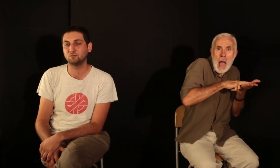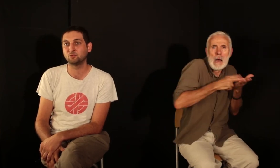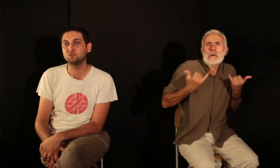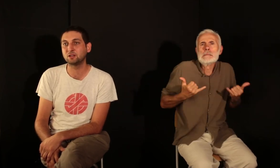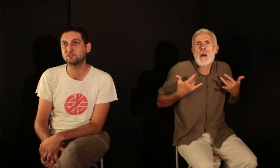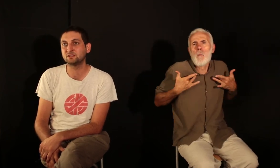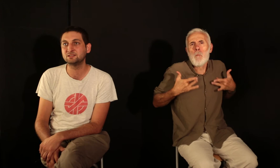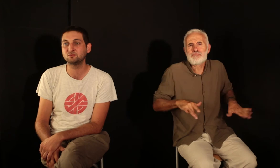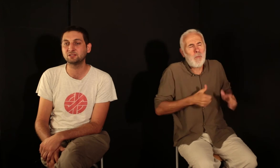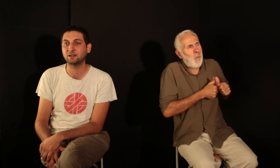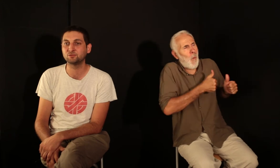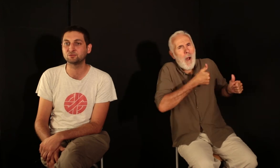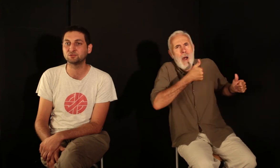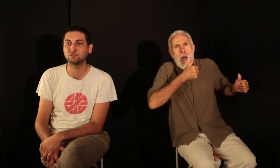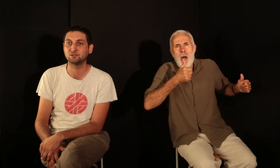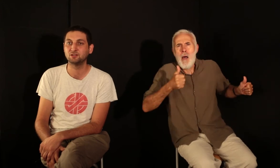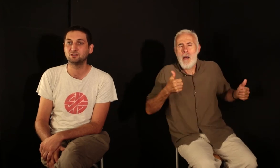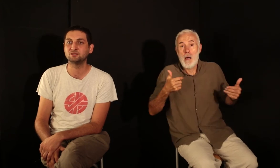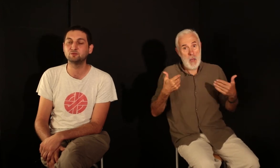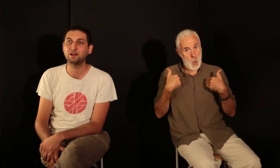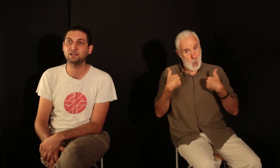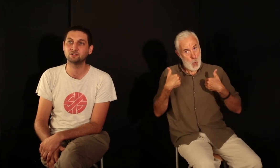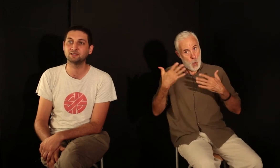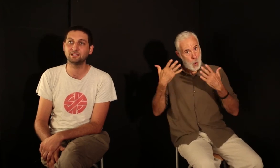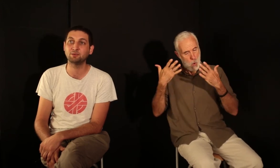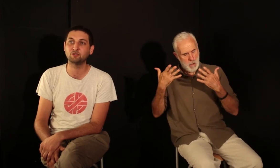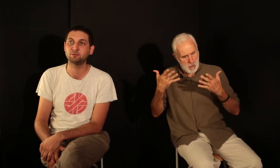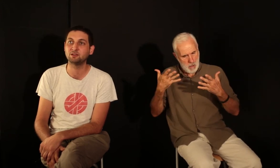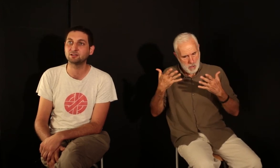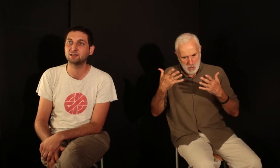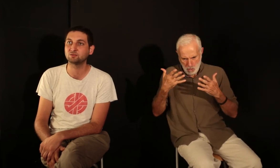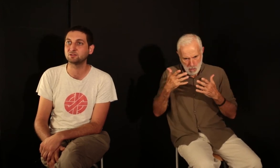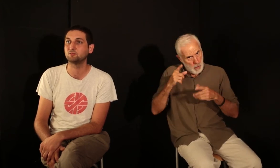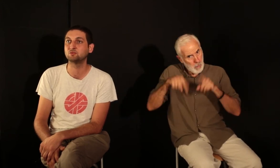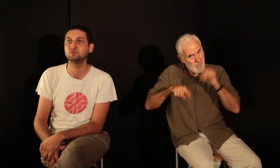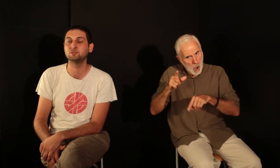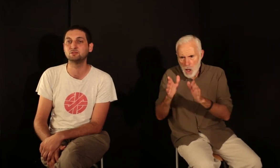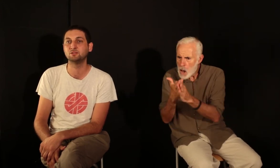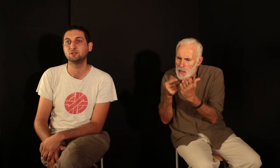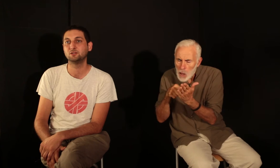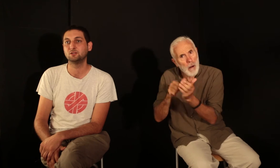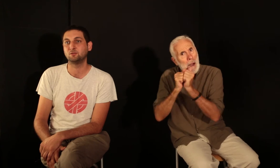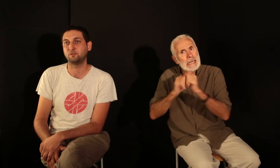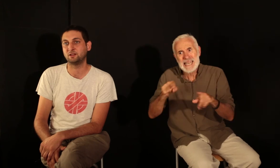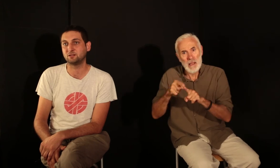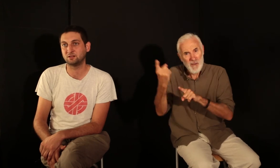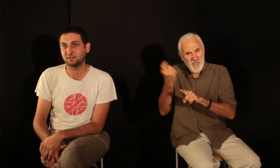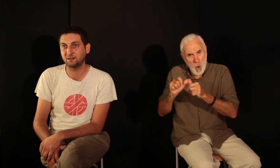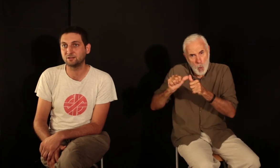Pour nous, dans la maison d'édition, qui travaillons sur des ouvrages qui traitent parfois de pays lointains, donc on a beaucoup de... On fait un travail